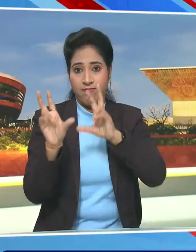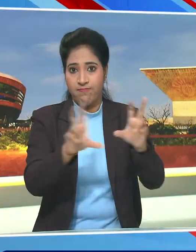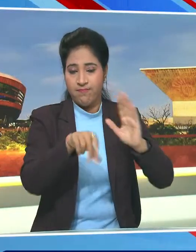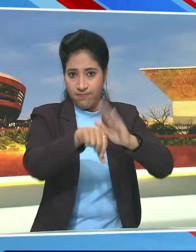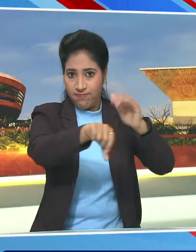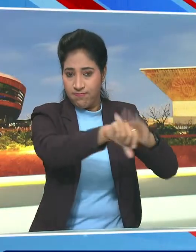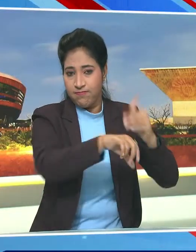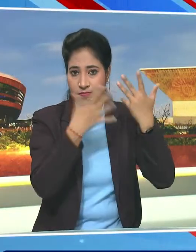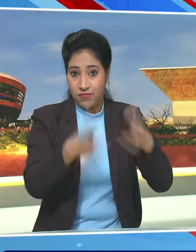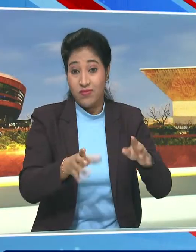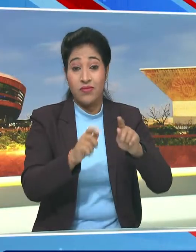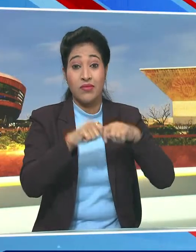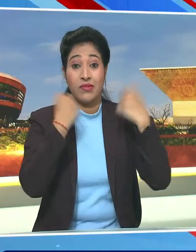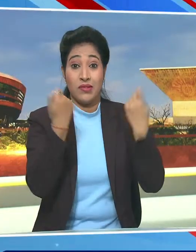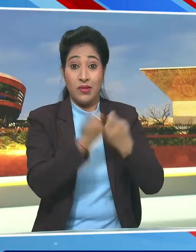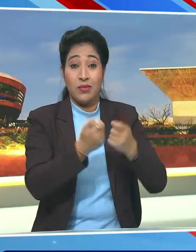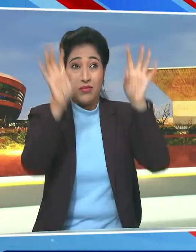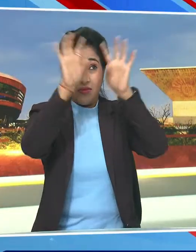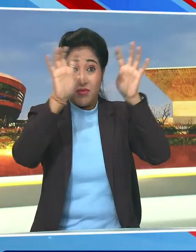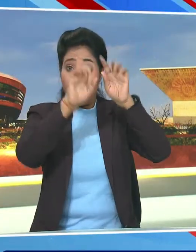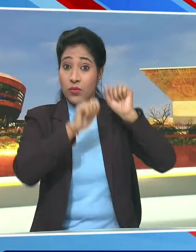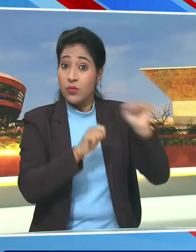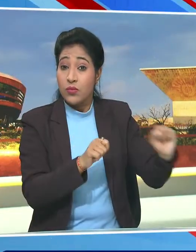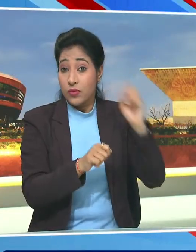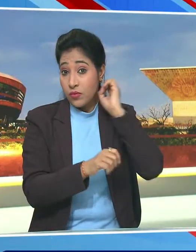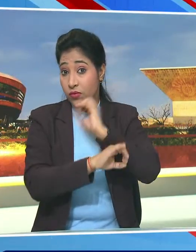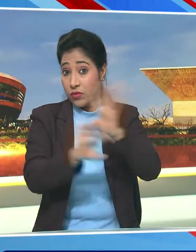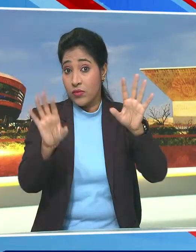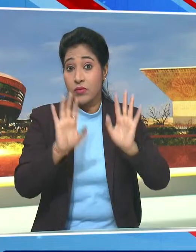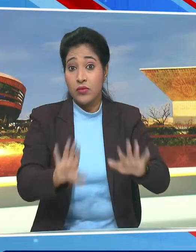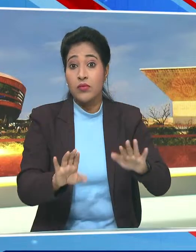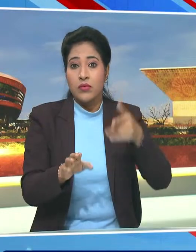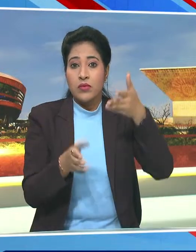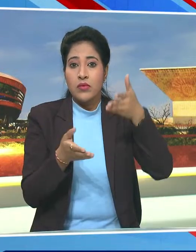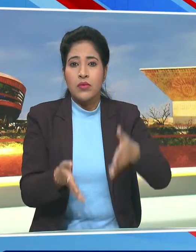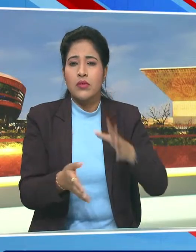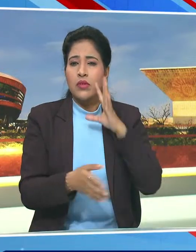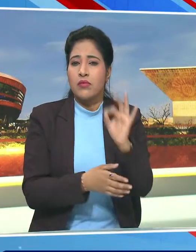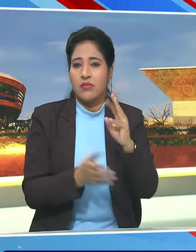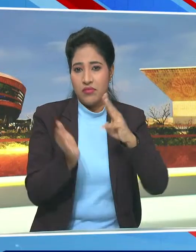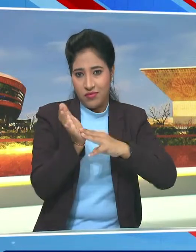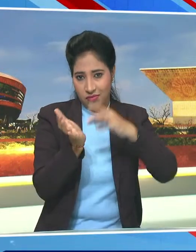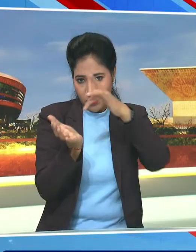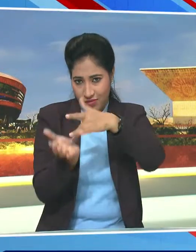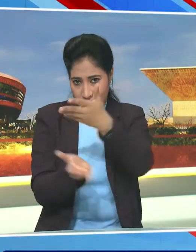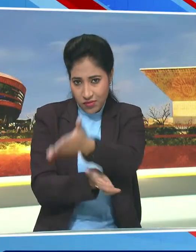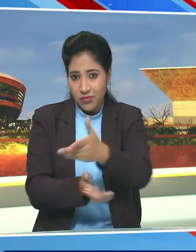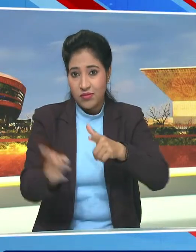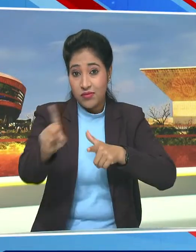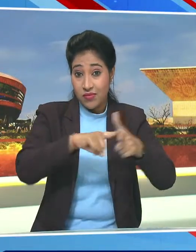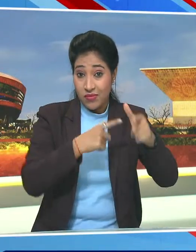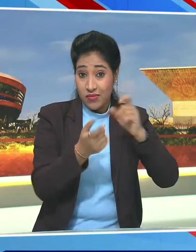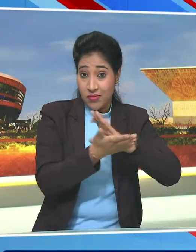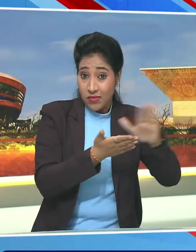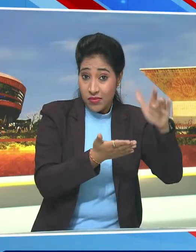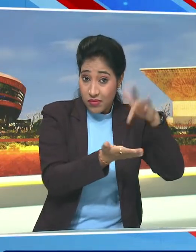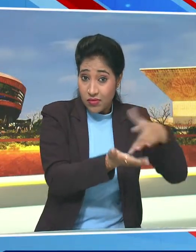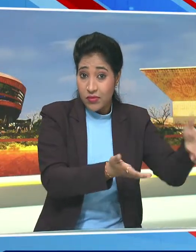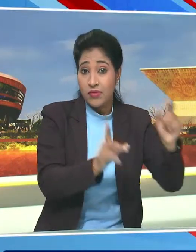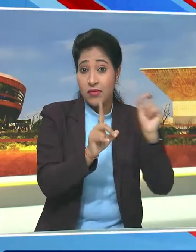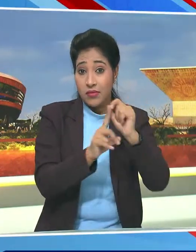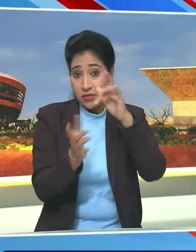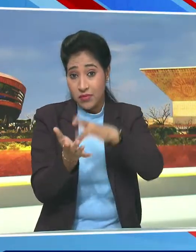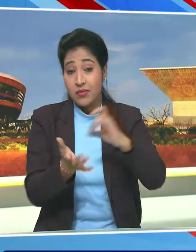मौसम विभाग के अनुसार आपको पता दें खास्तावर से मेदिनीपुर, जहार ग्राम, परगना,